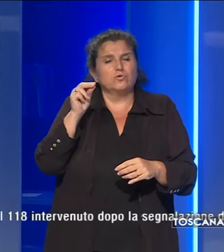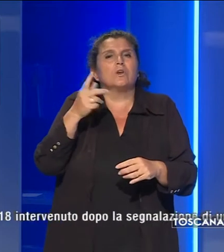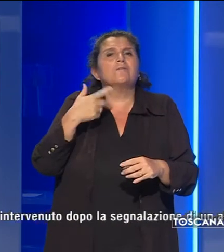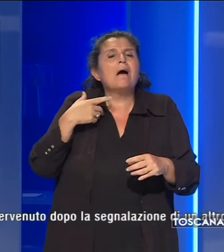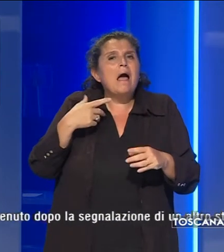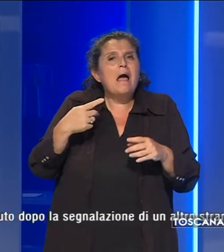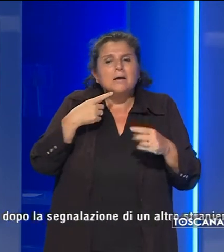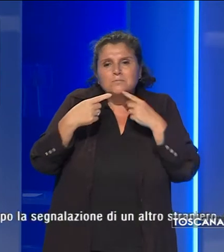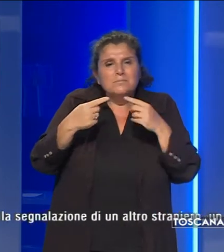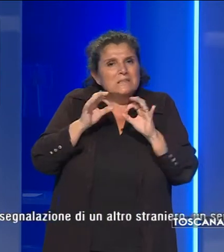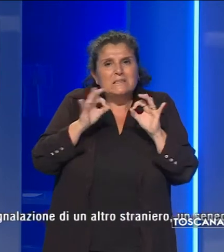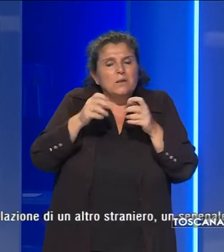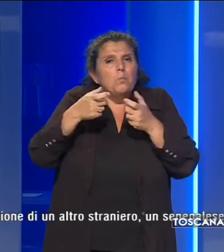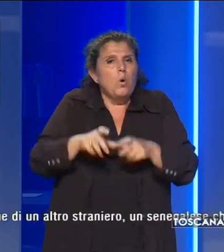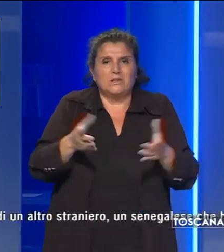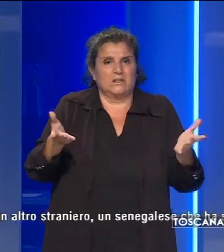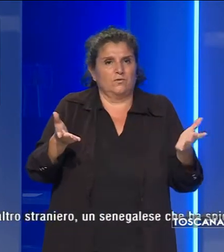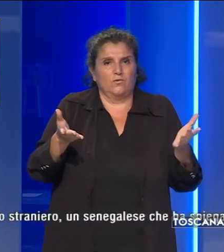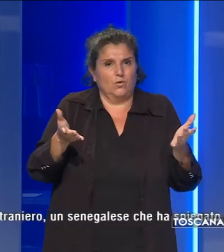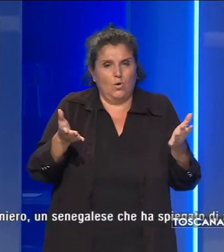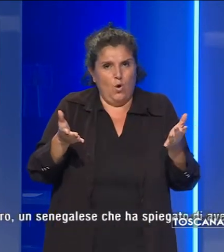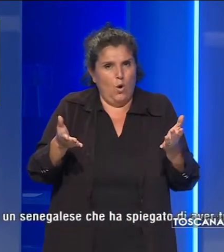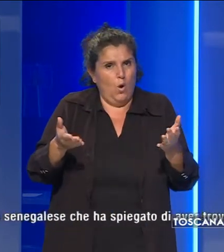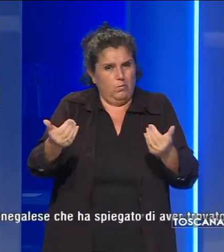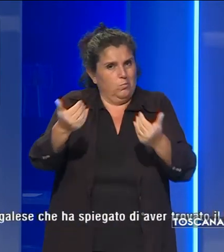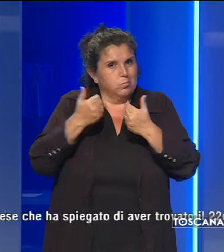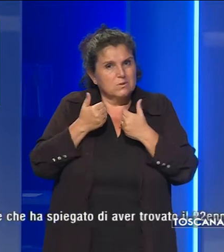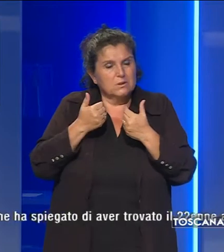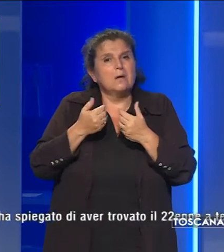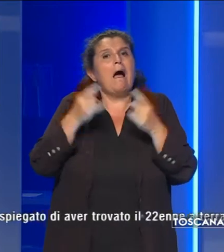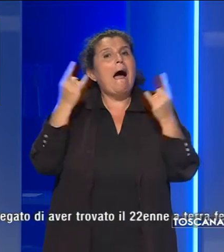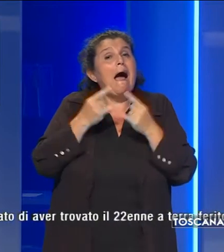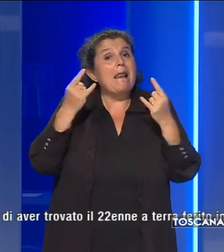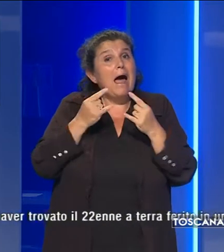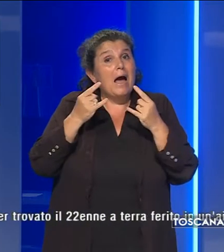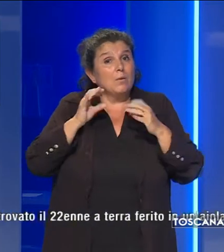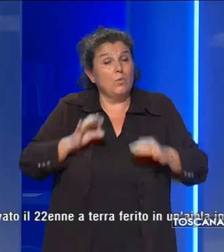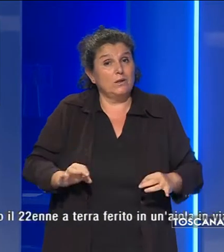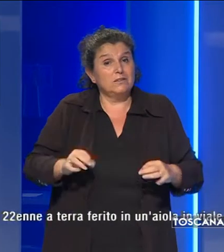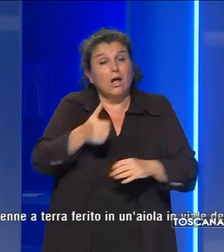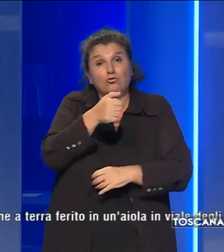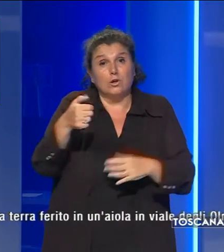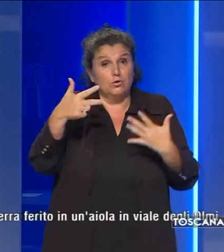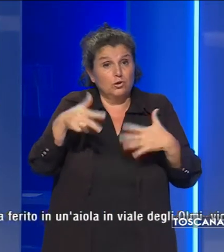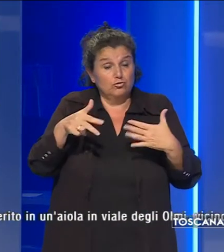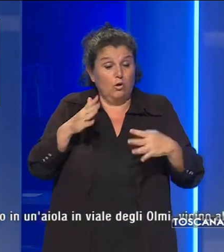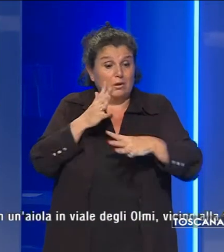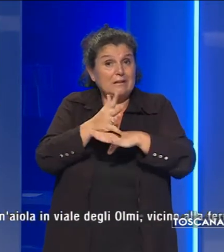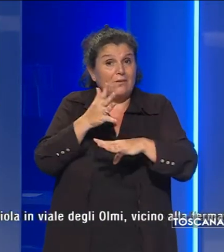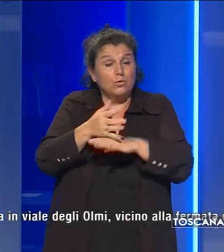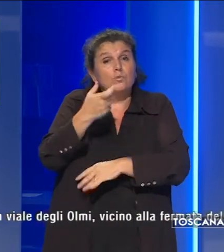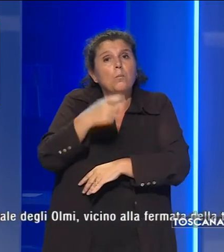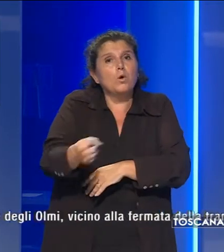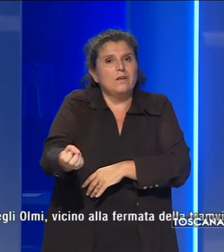sarebbe stato un perché. A dare l'allarme alla questura è stato il 118 intervenuto